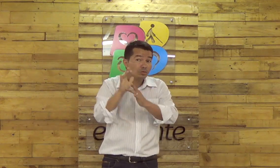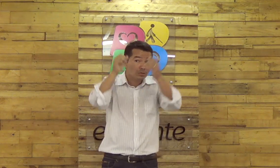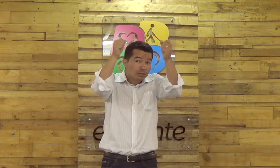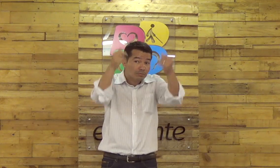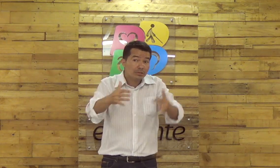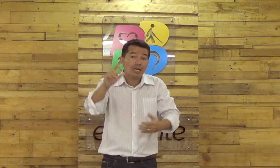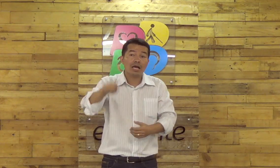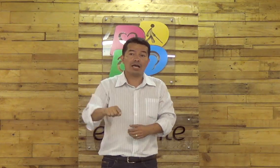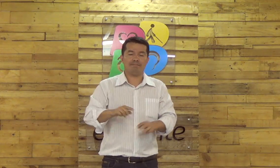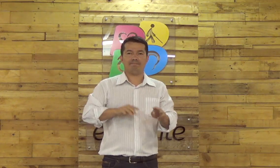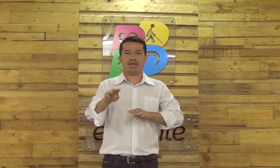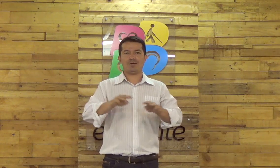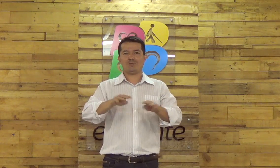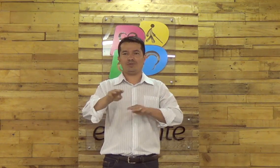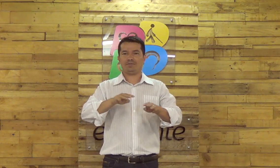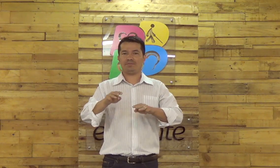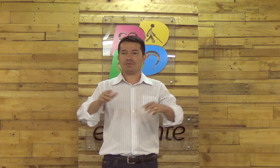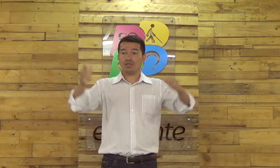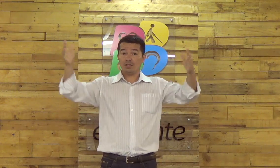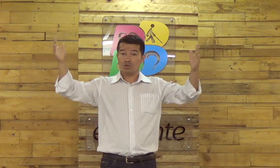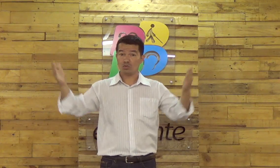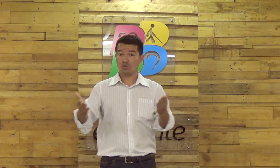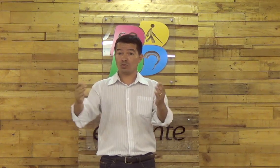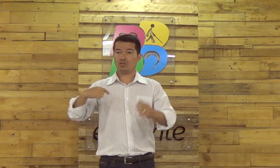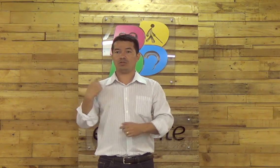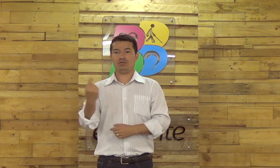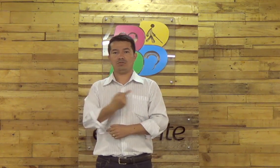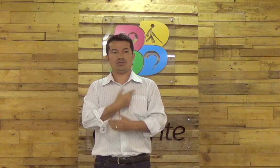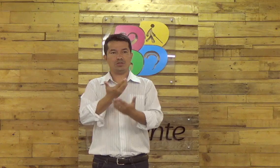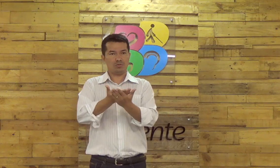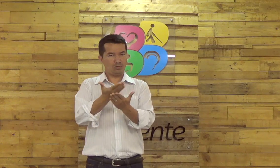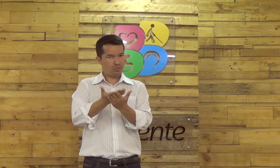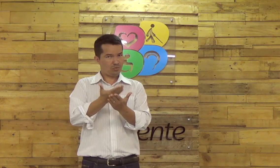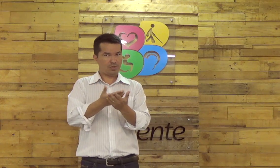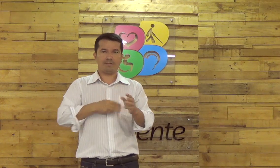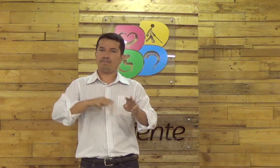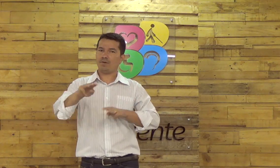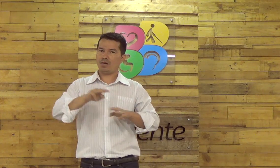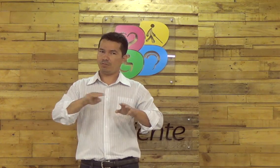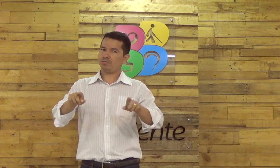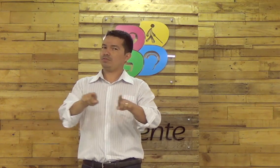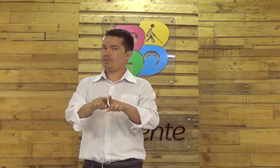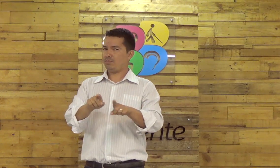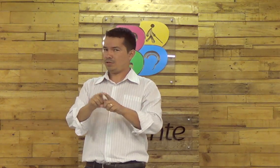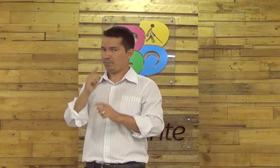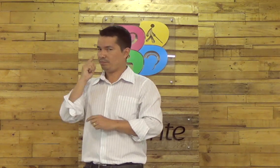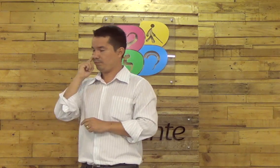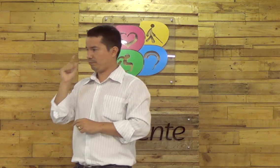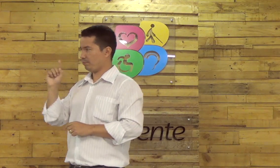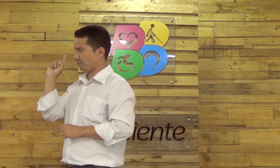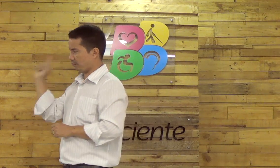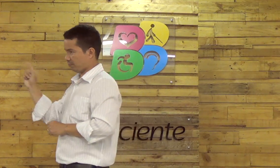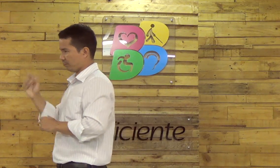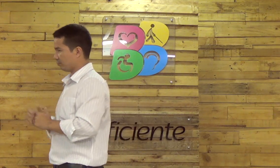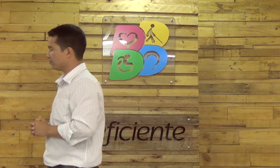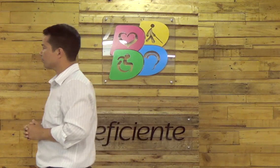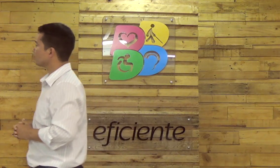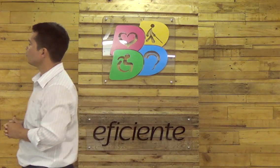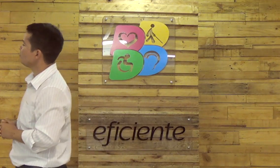Mas a primeira história, a primeira pessoa que escreve sobre Jesus é Marcos. Ele quem traz à tona